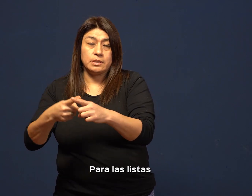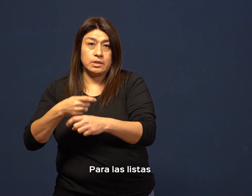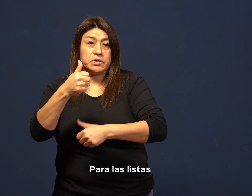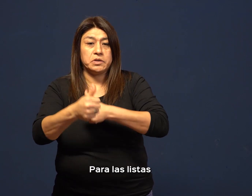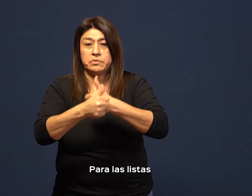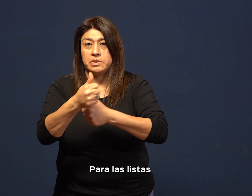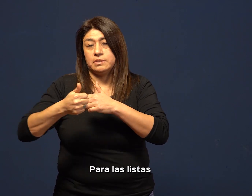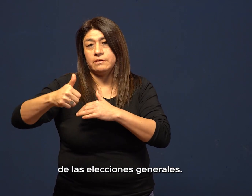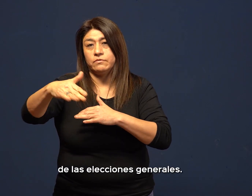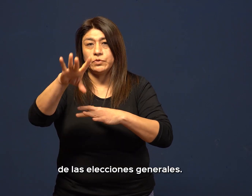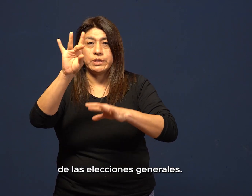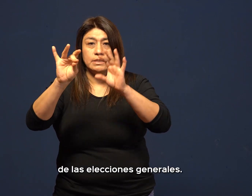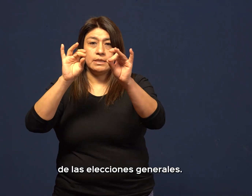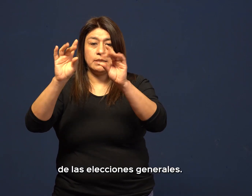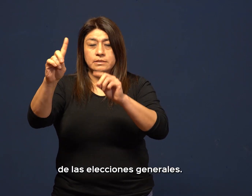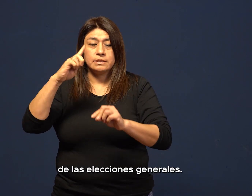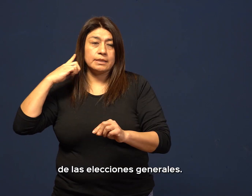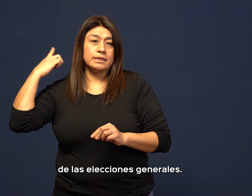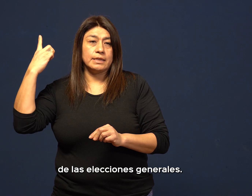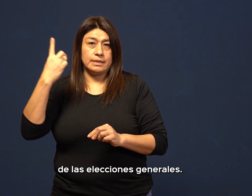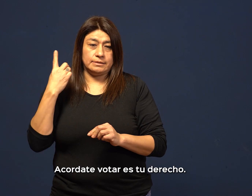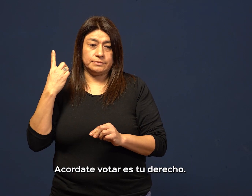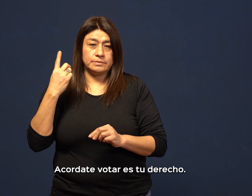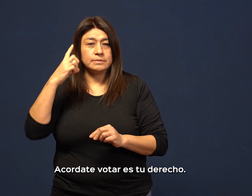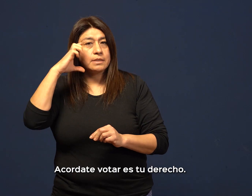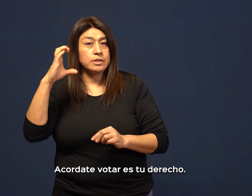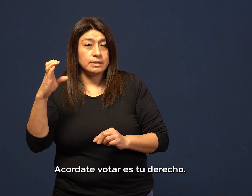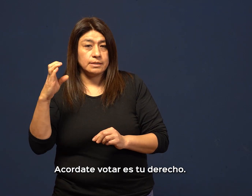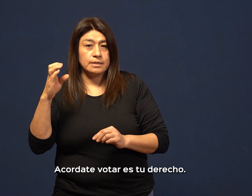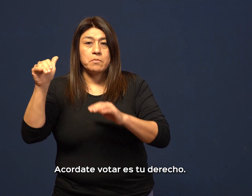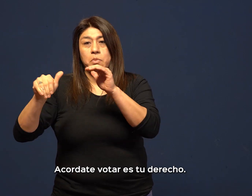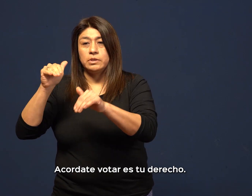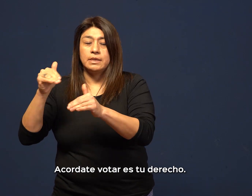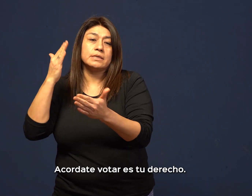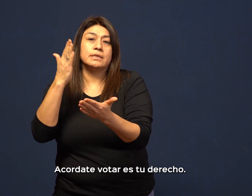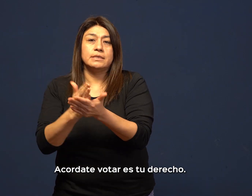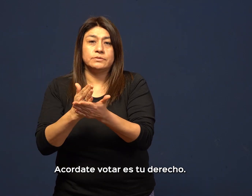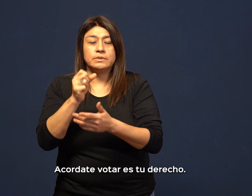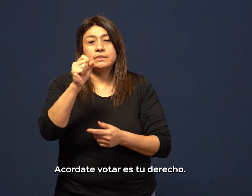las listas de las elecciones generales. Acordate, votar es tu derecho.